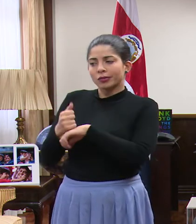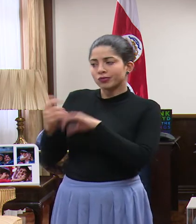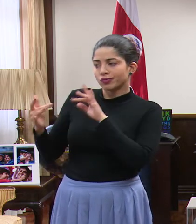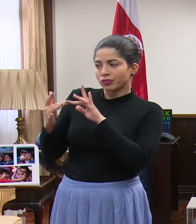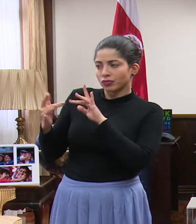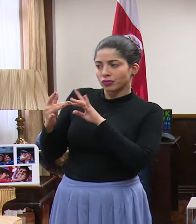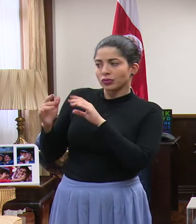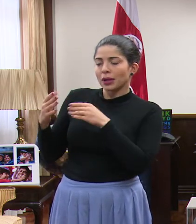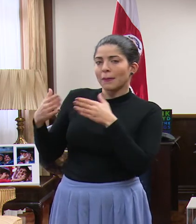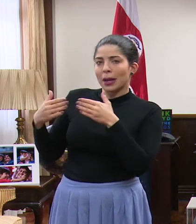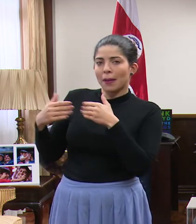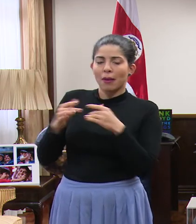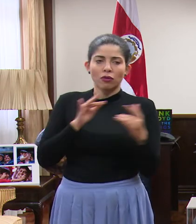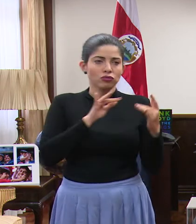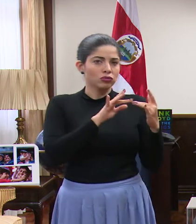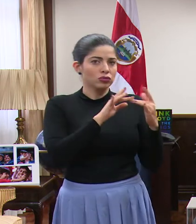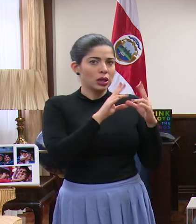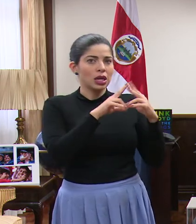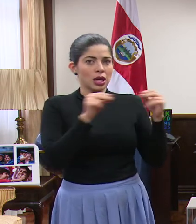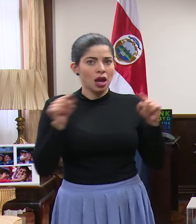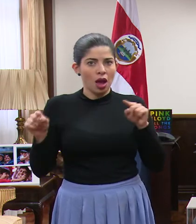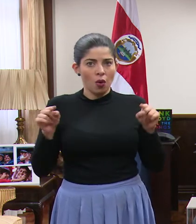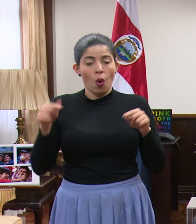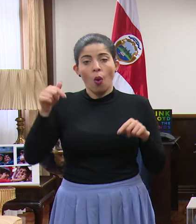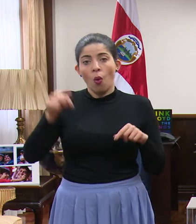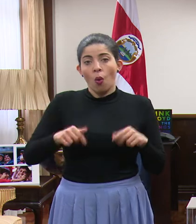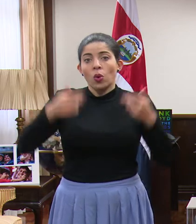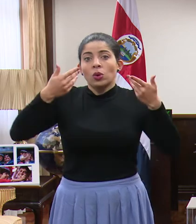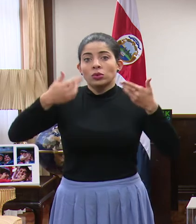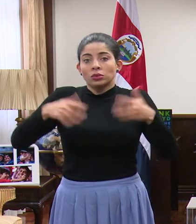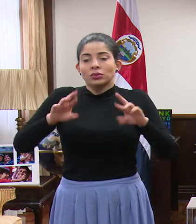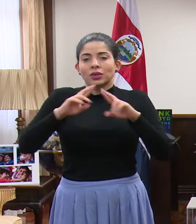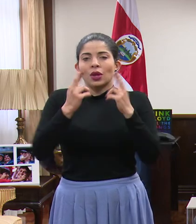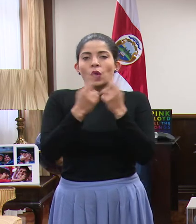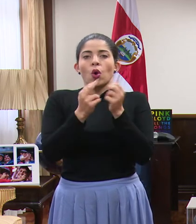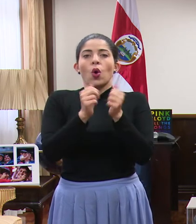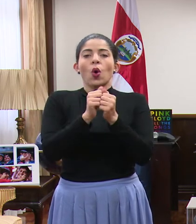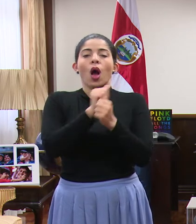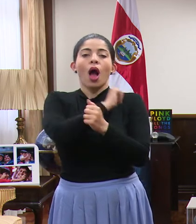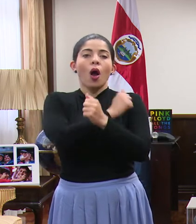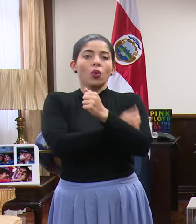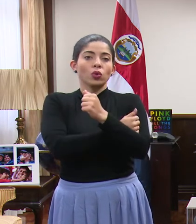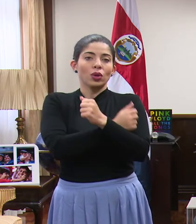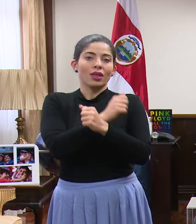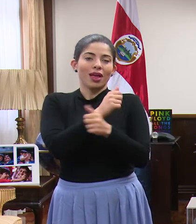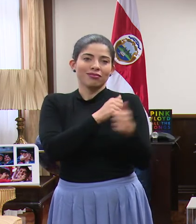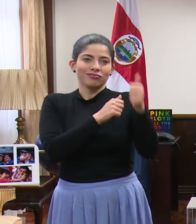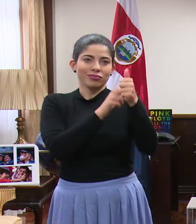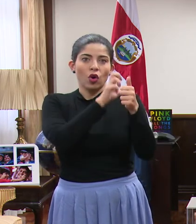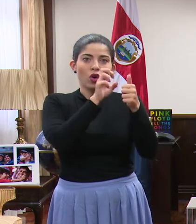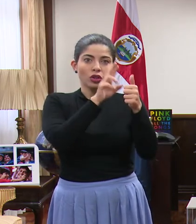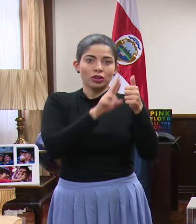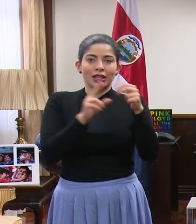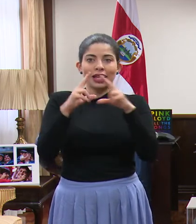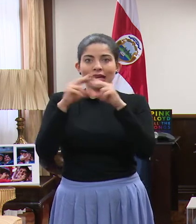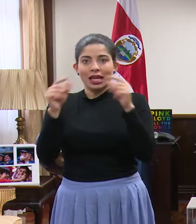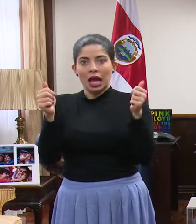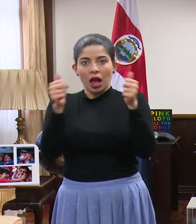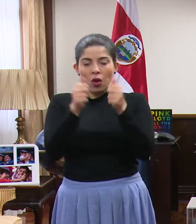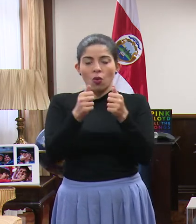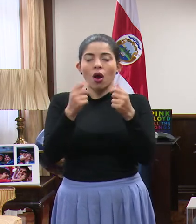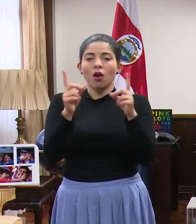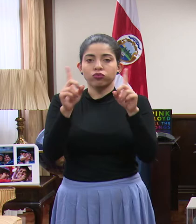Nicaragua. El día de hoy se tuvo una reunión con autoridades de Costa Rica y de Nicaragua, auspiciada por la